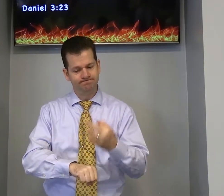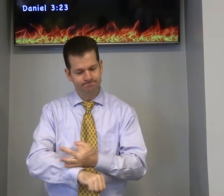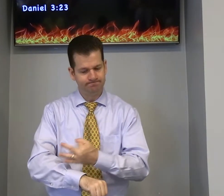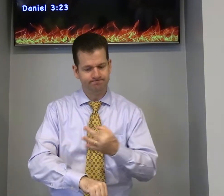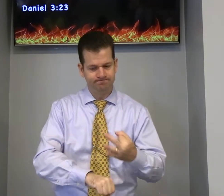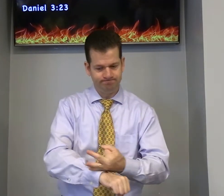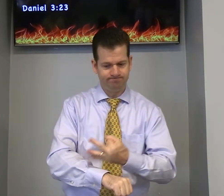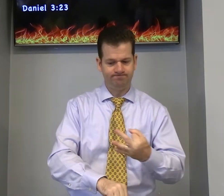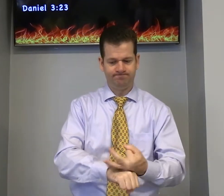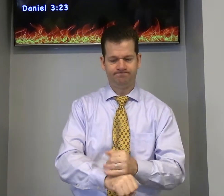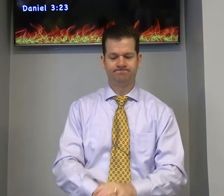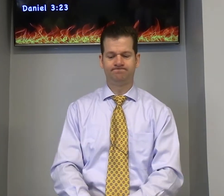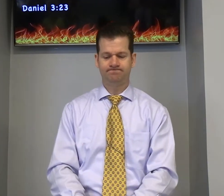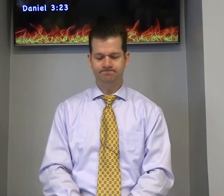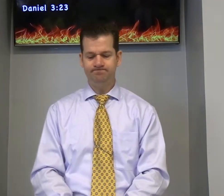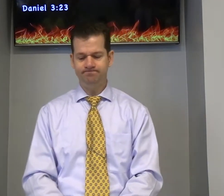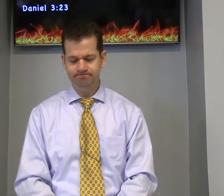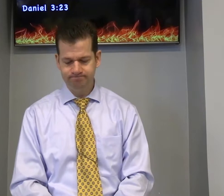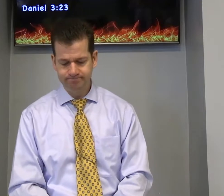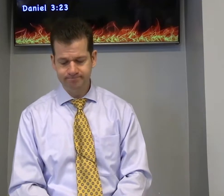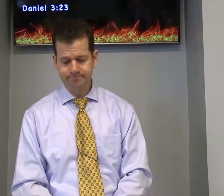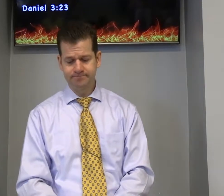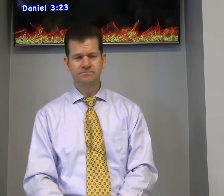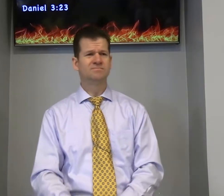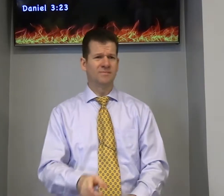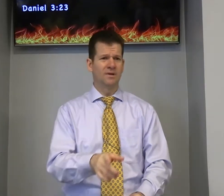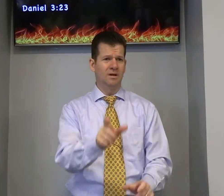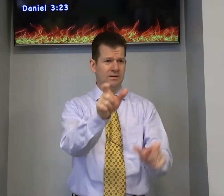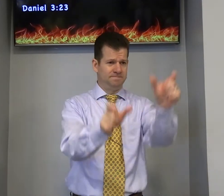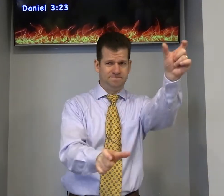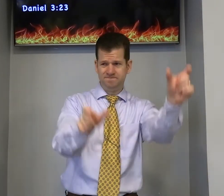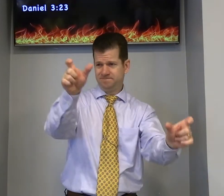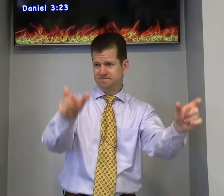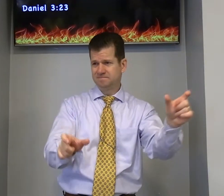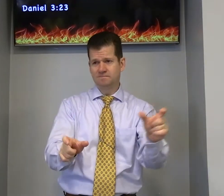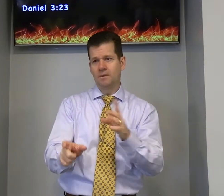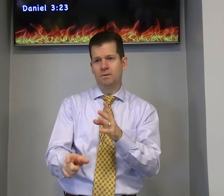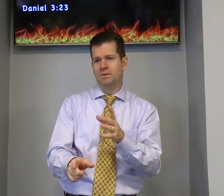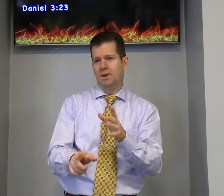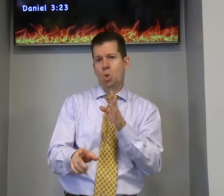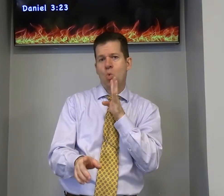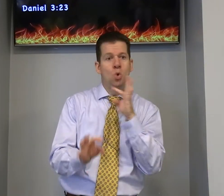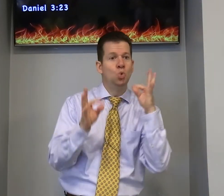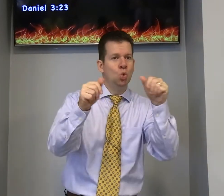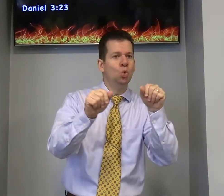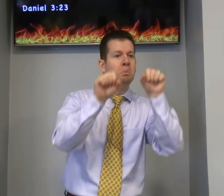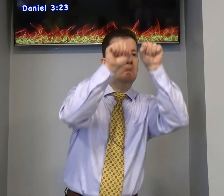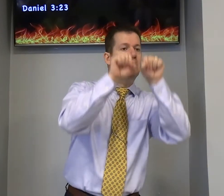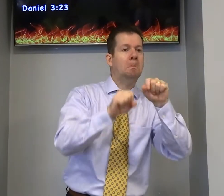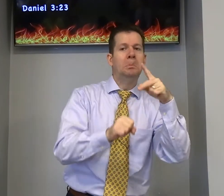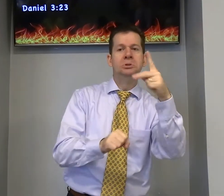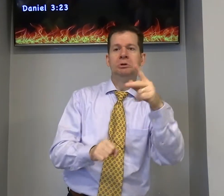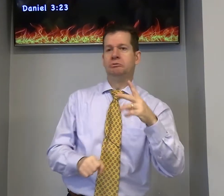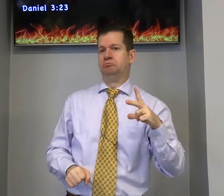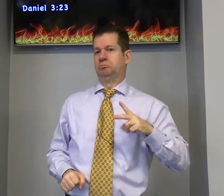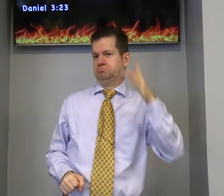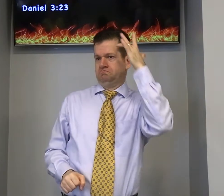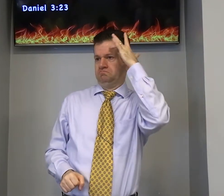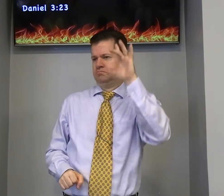afligido mas eles aguentaram pessoas eu não conheço sua vida